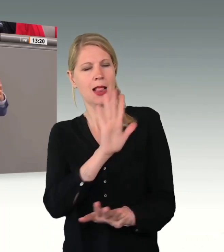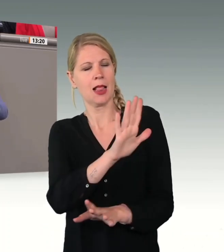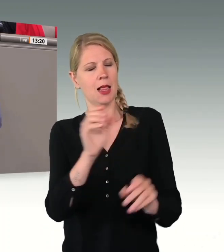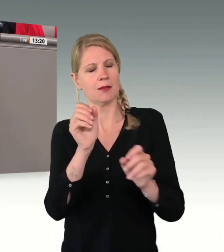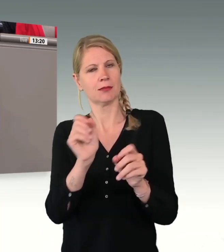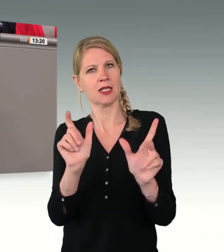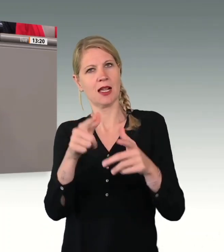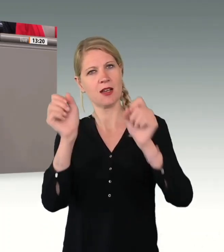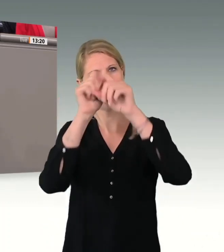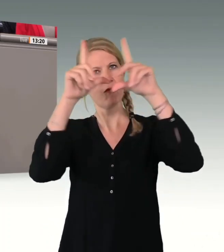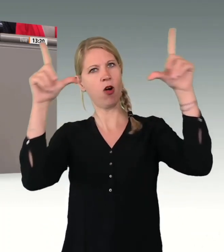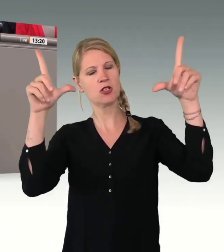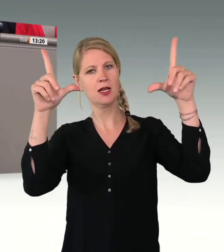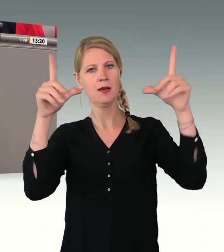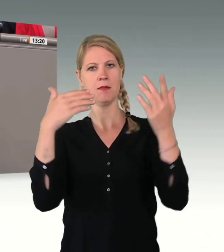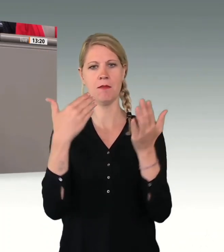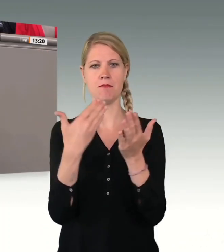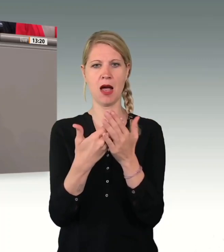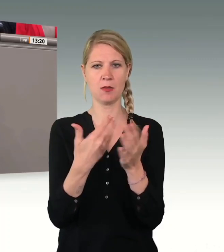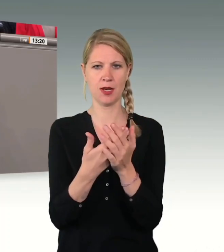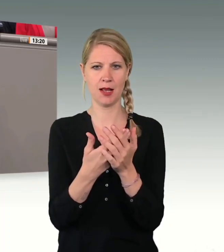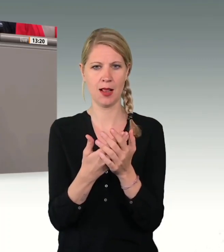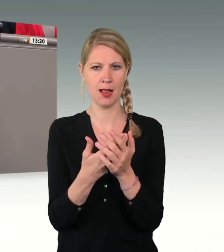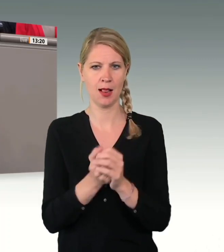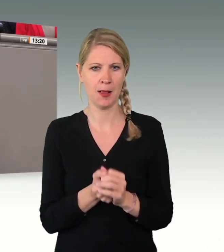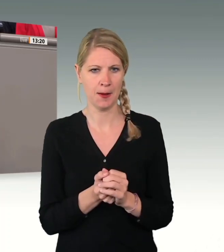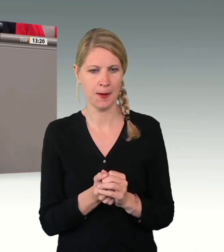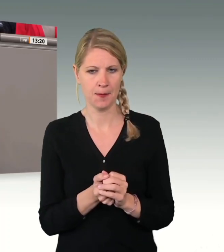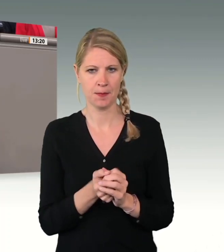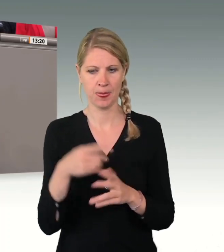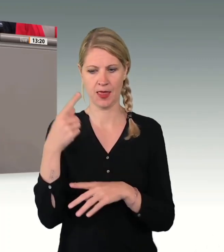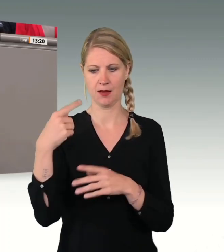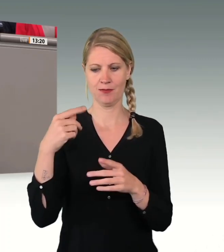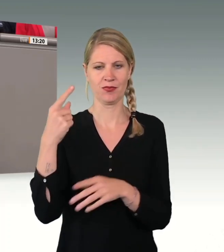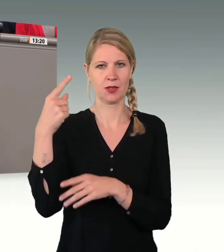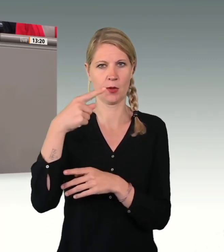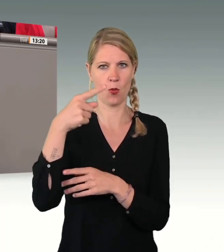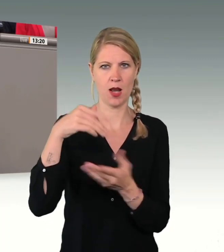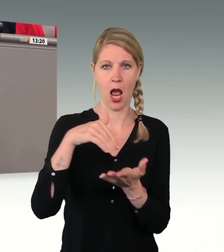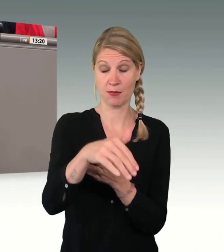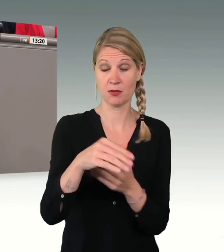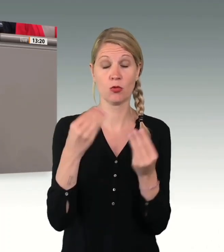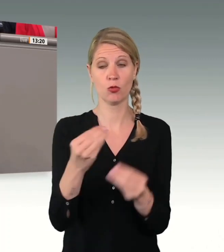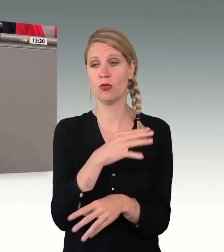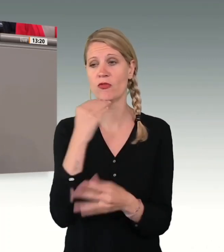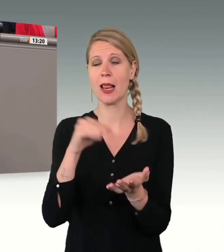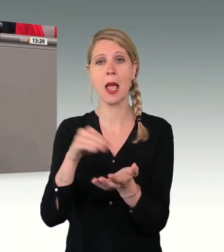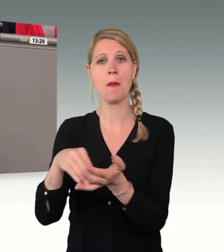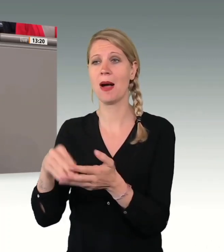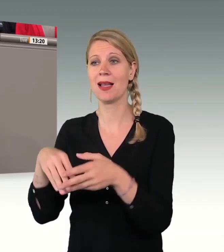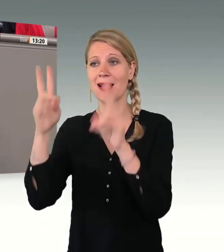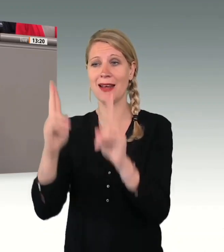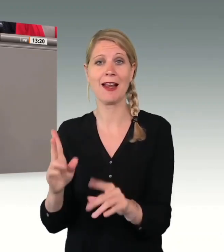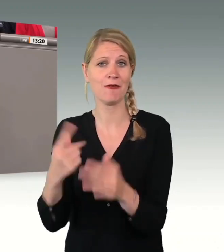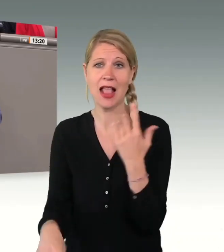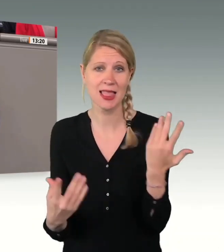nehmen wir mal einen Fall einer drohenden Abschiebung. Leider sind da nicht wenige, wo es überhaupt nicht berechtigt ist. Da kommen